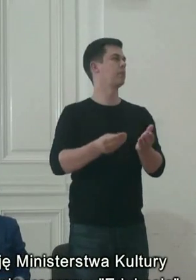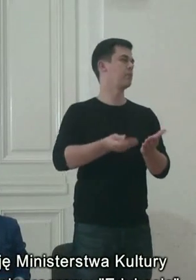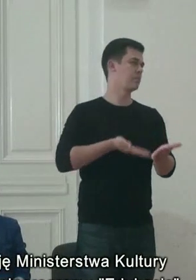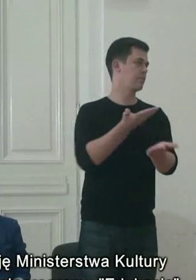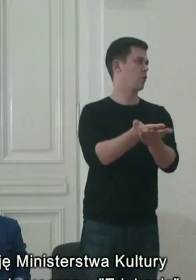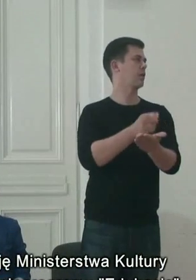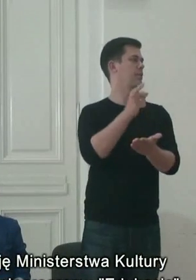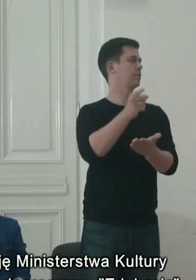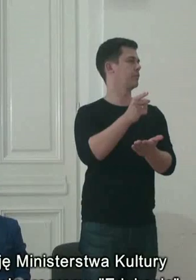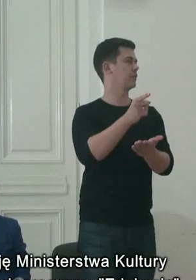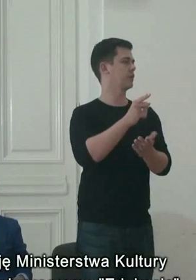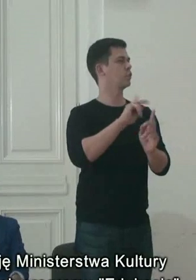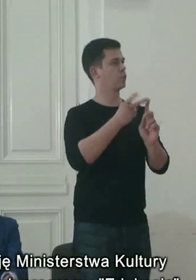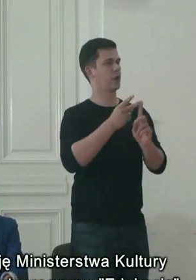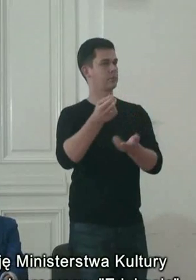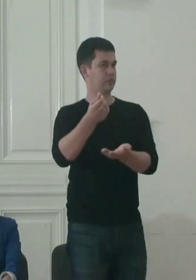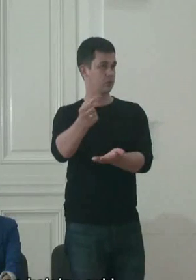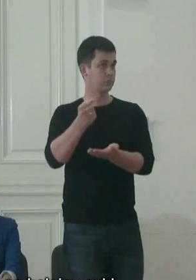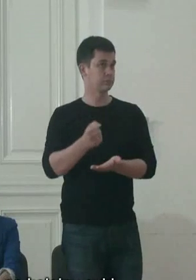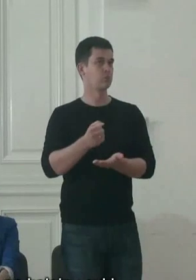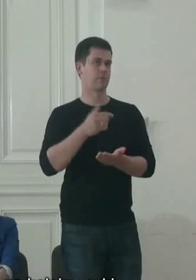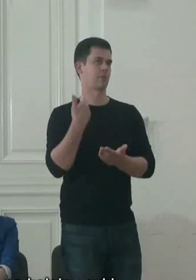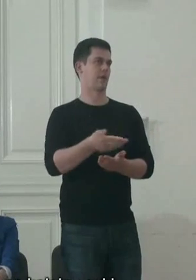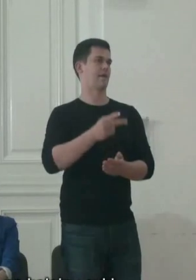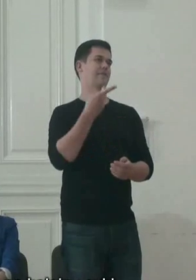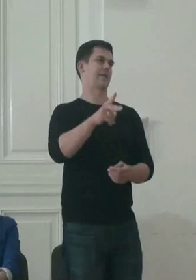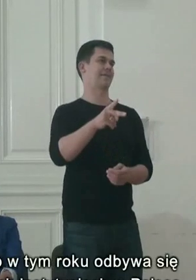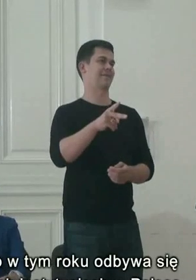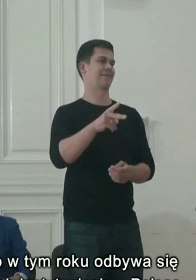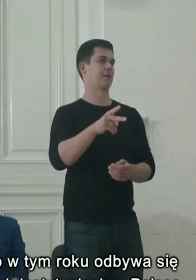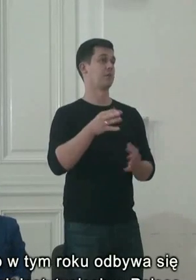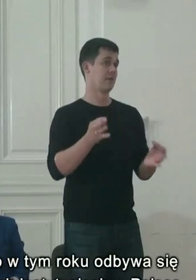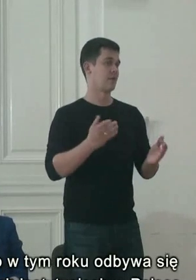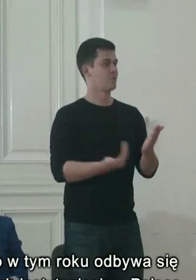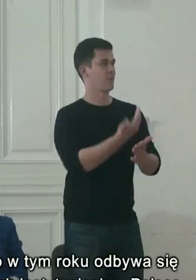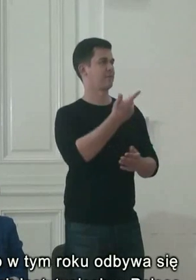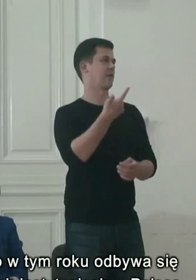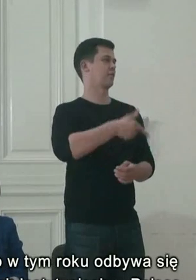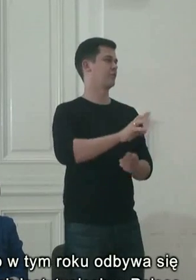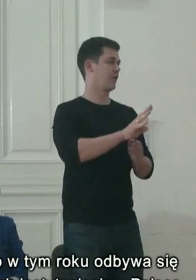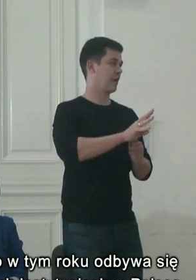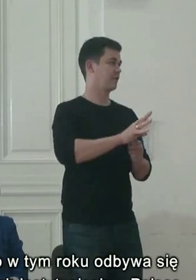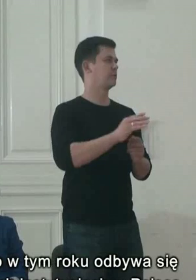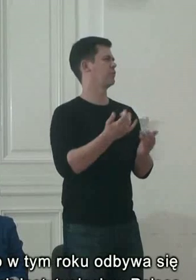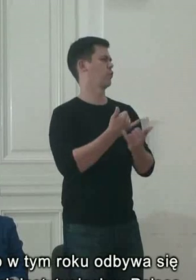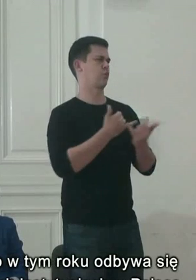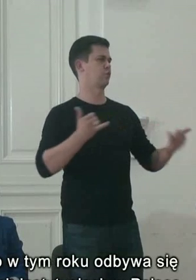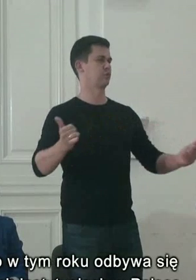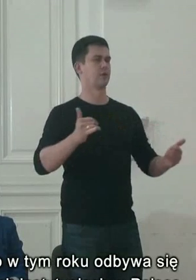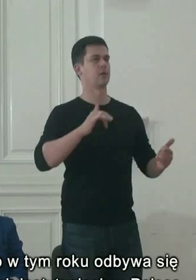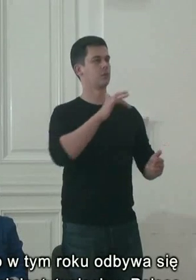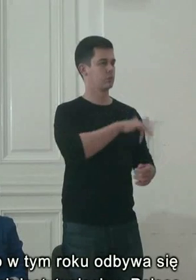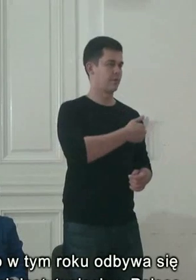programu Edukacja na kolejny cykl, który to w tym roku odbywa się w różnych miejscach, w różnych